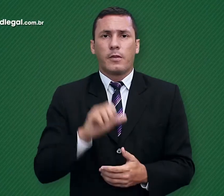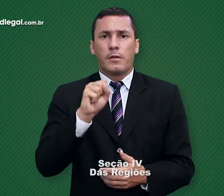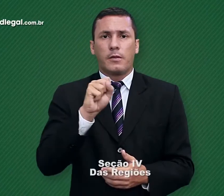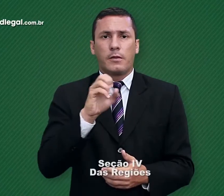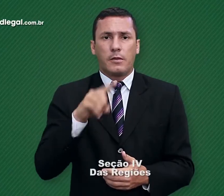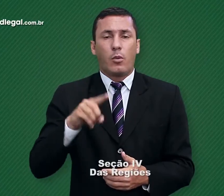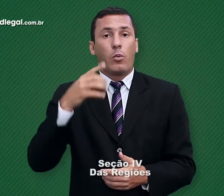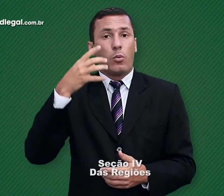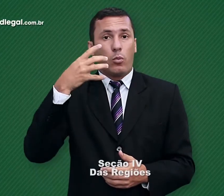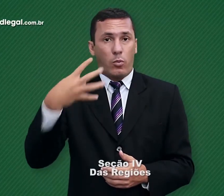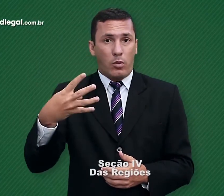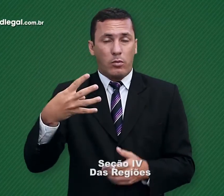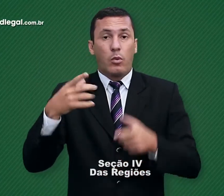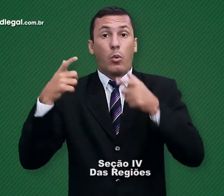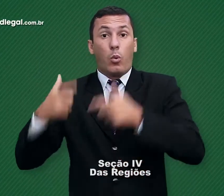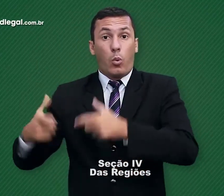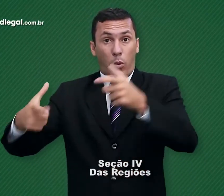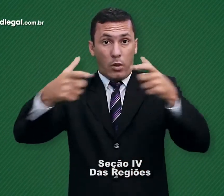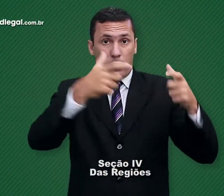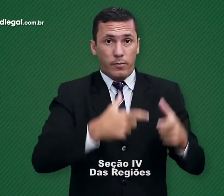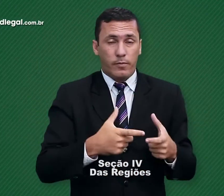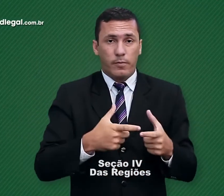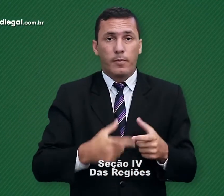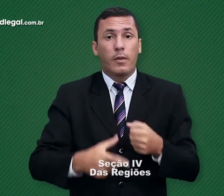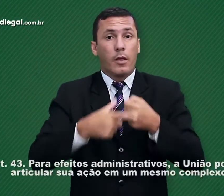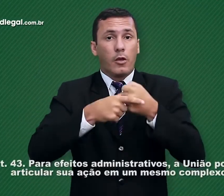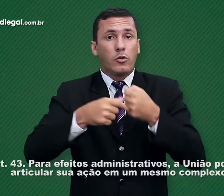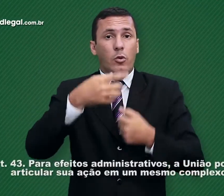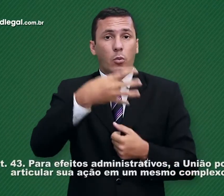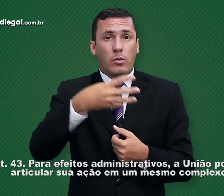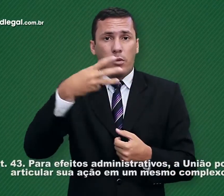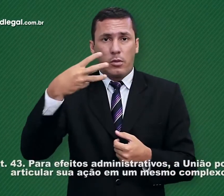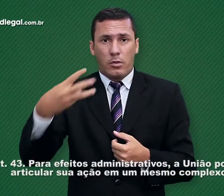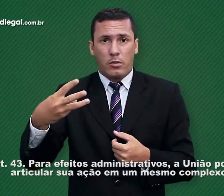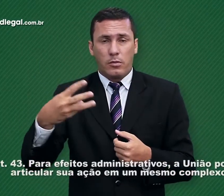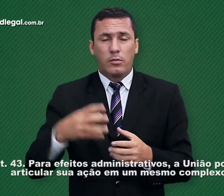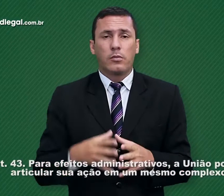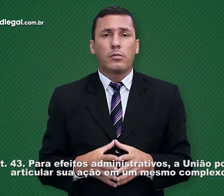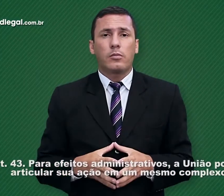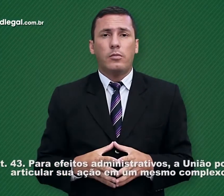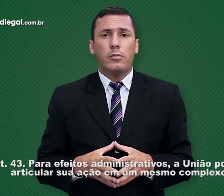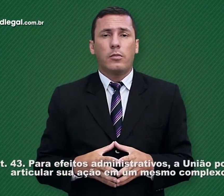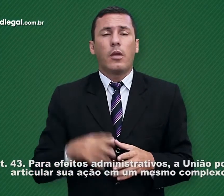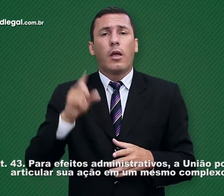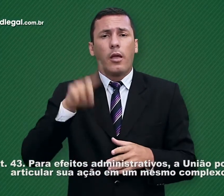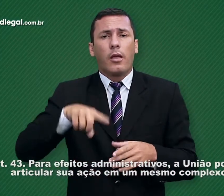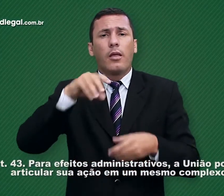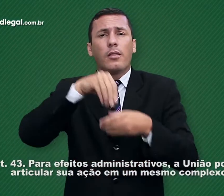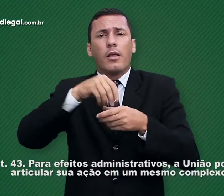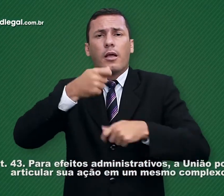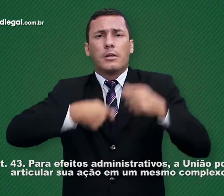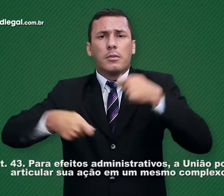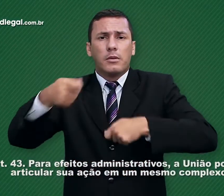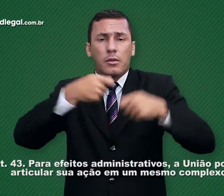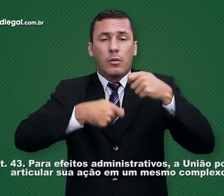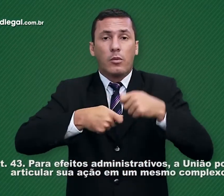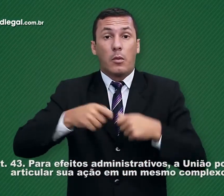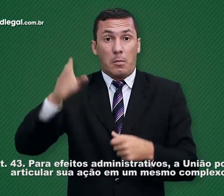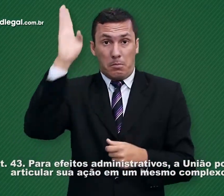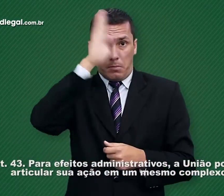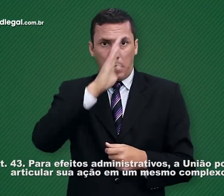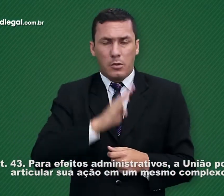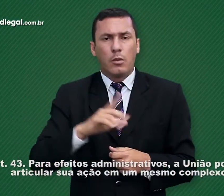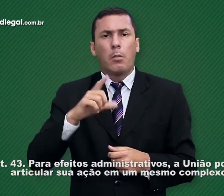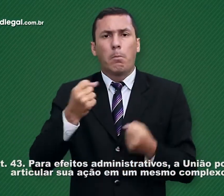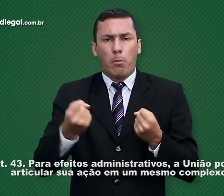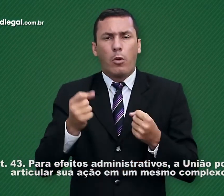Seção 4. Das Regiões. Artigo 43. Para efeitos administrativos,